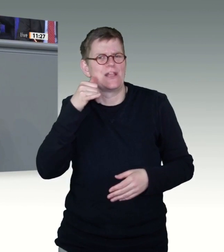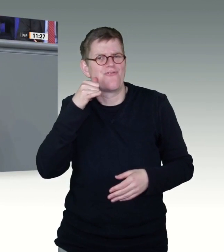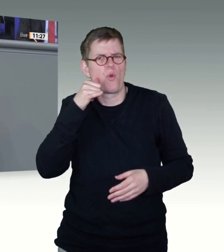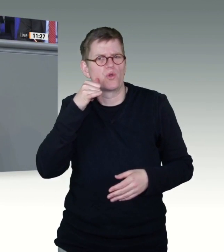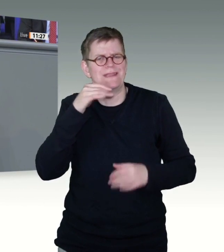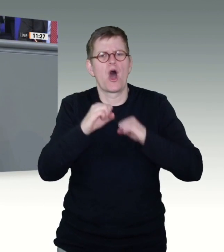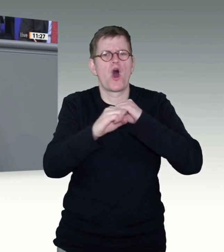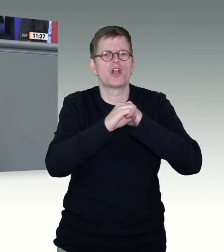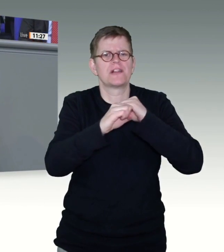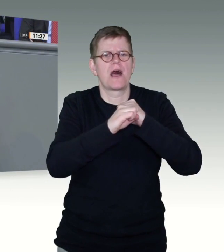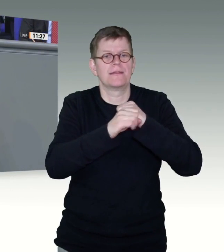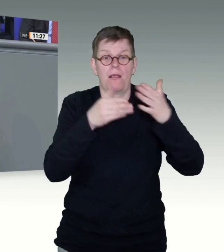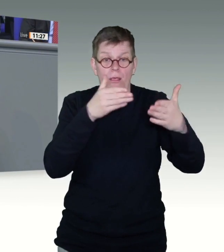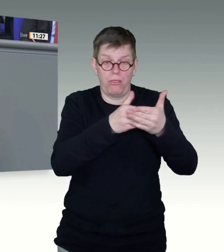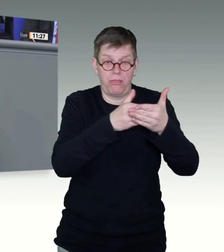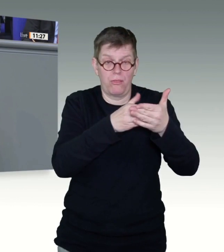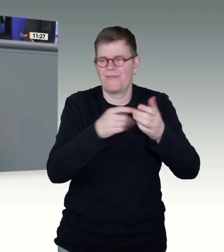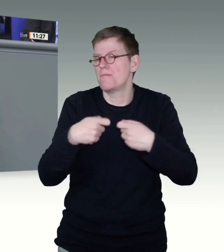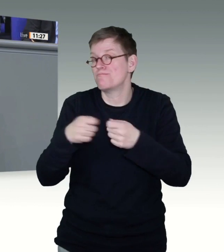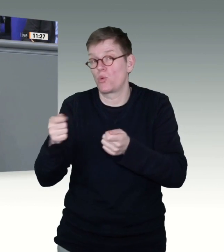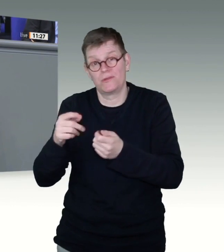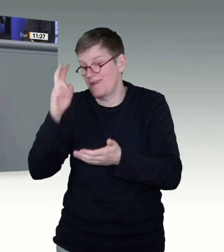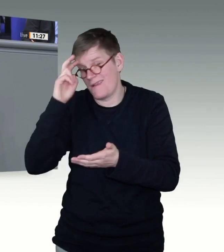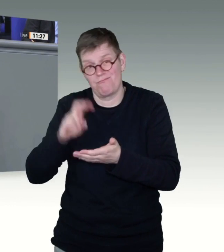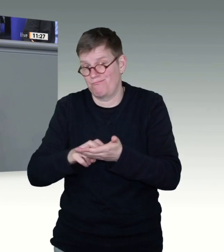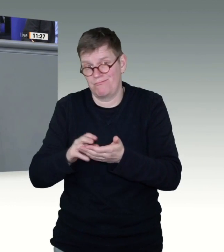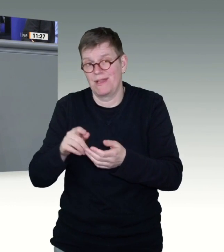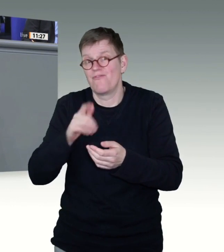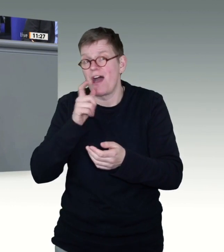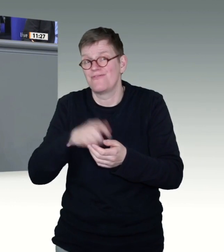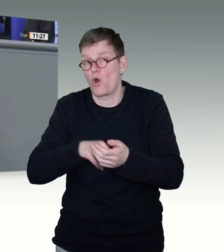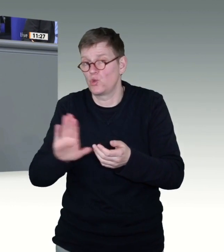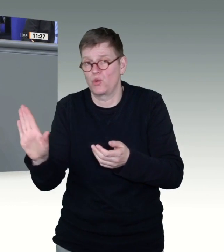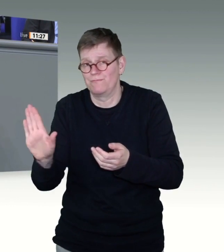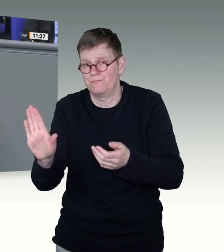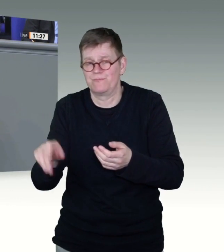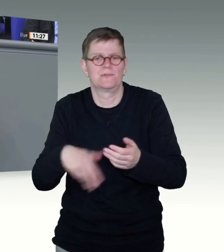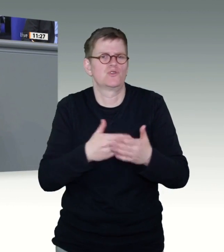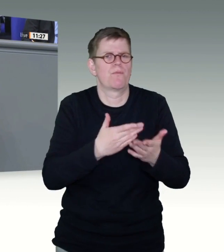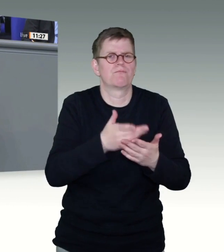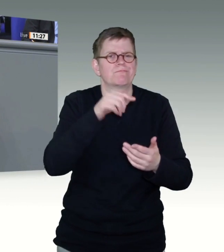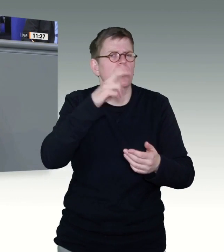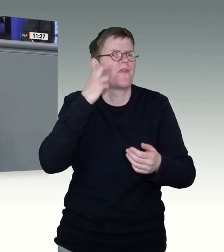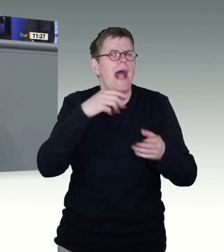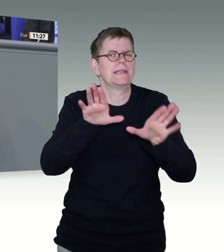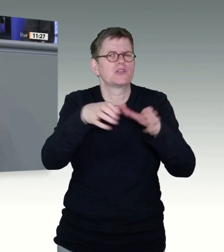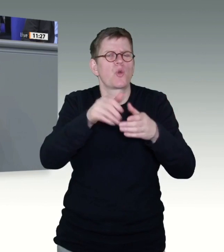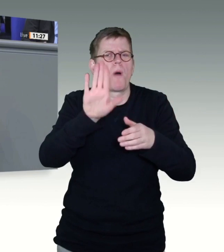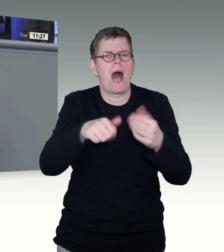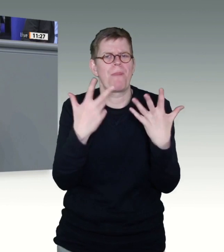verantwortlich, wenn Menschen der Altersgruppe ab 80 keinen Termin bekommen. Davon gibt es sehr viele. Der Bund ist